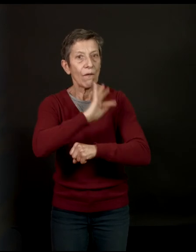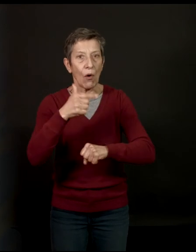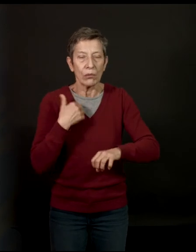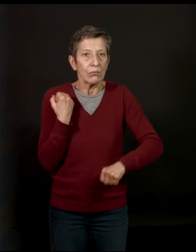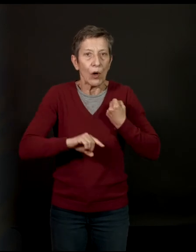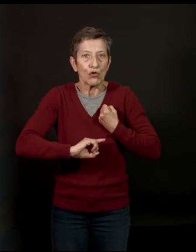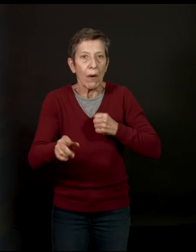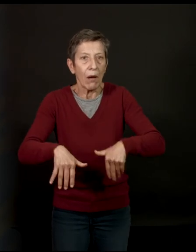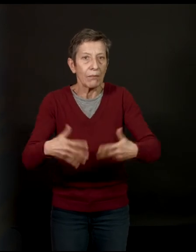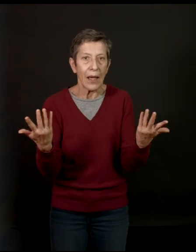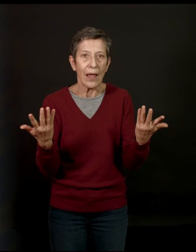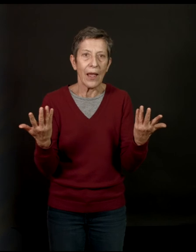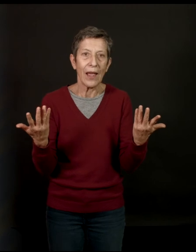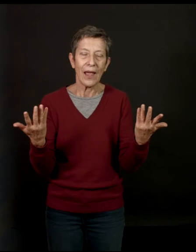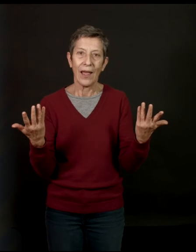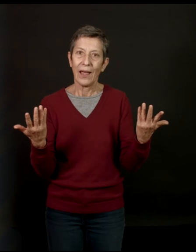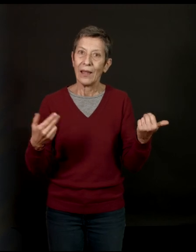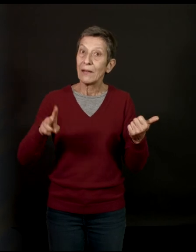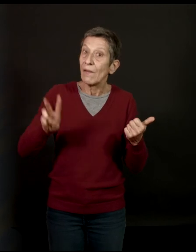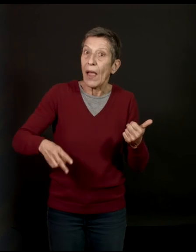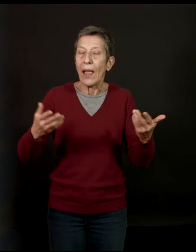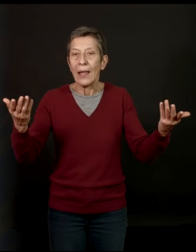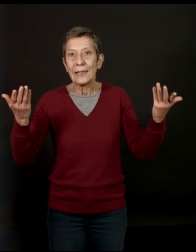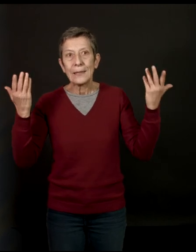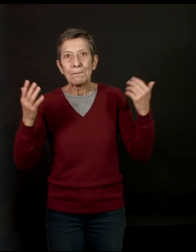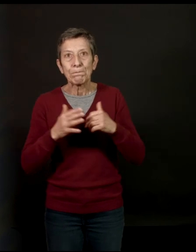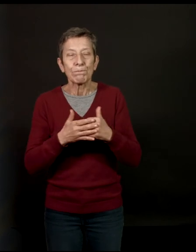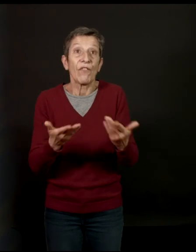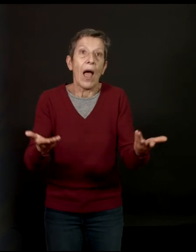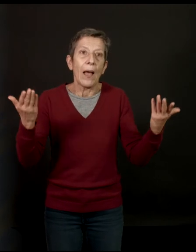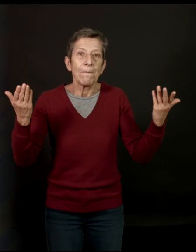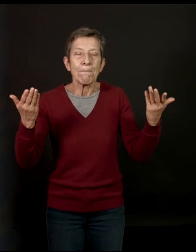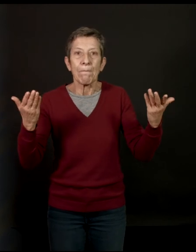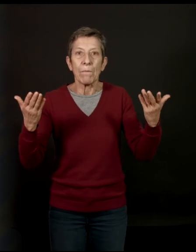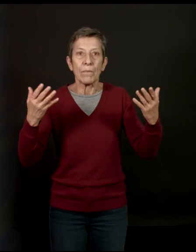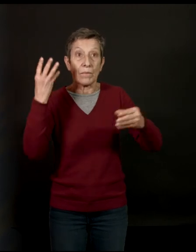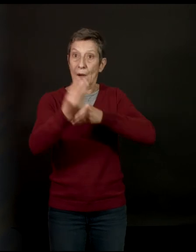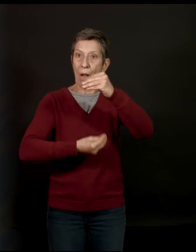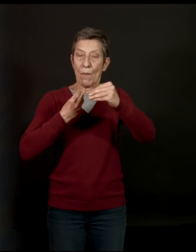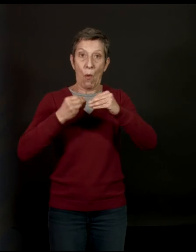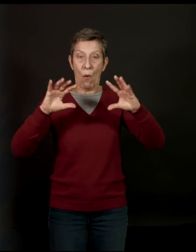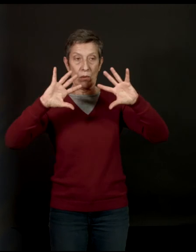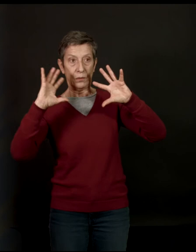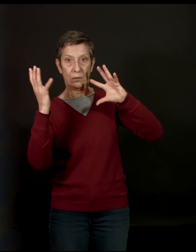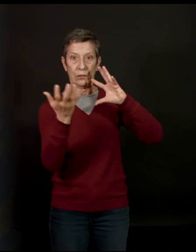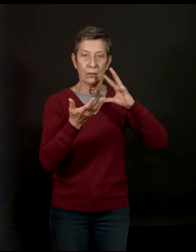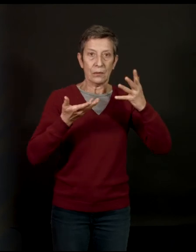travailler en France. Donc, ça ne me pose pas plus de problèmes que ça. C'est sûr que le monde autour de nous est devenu